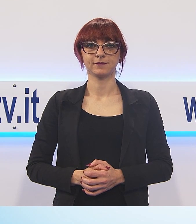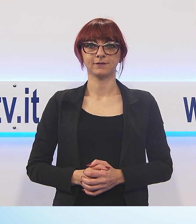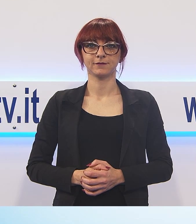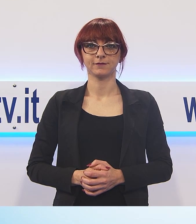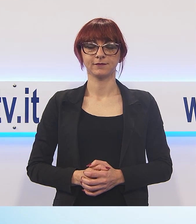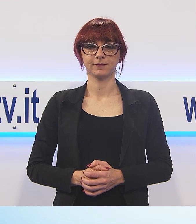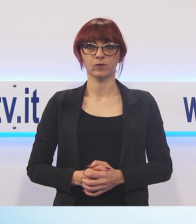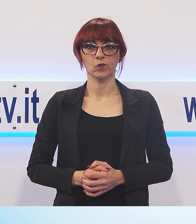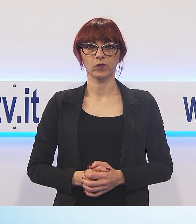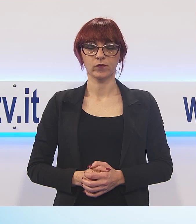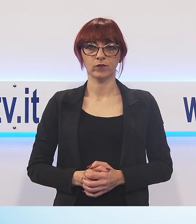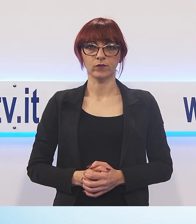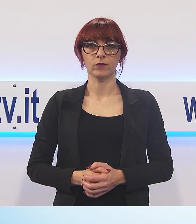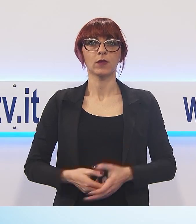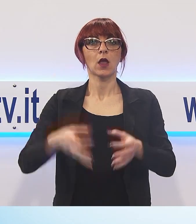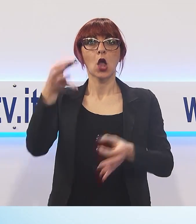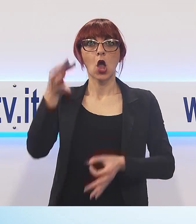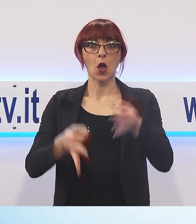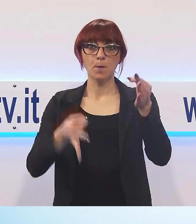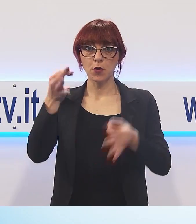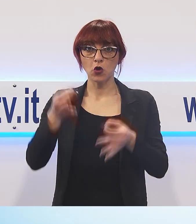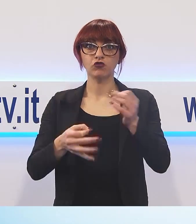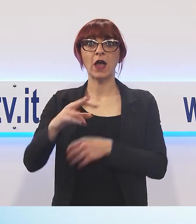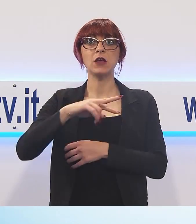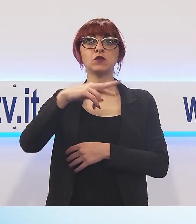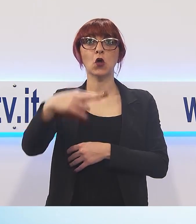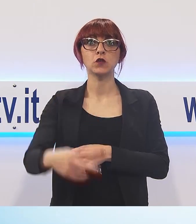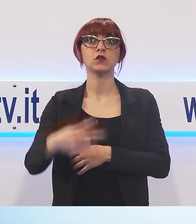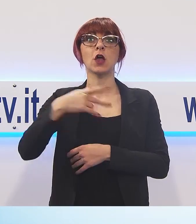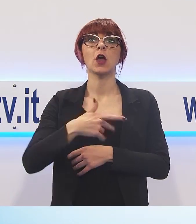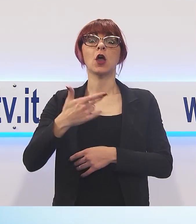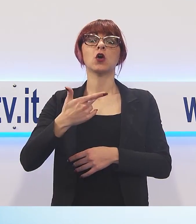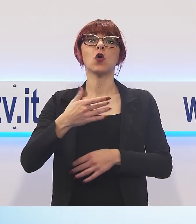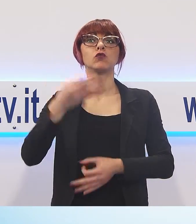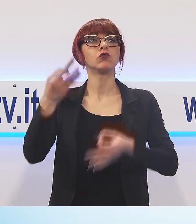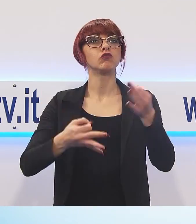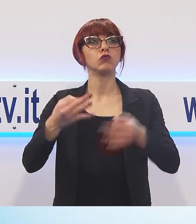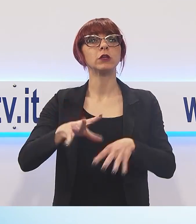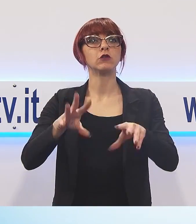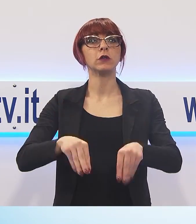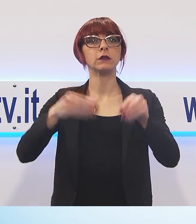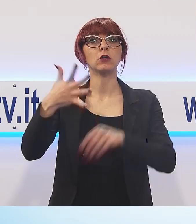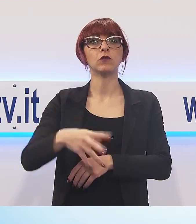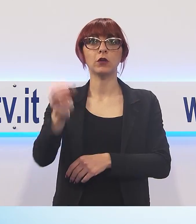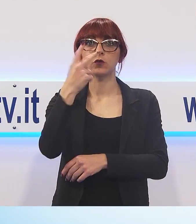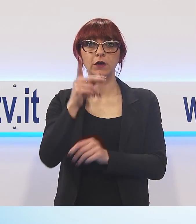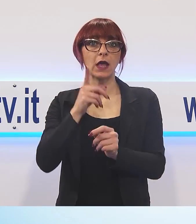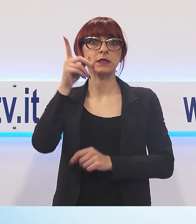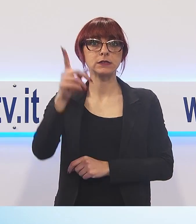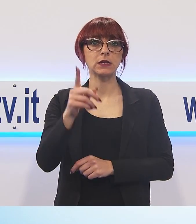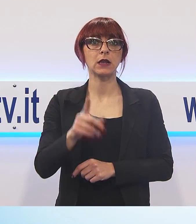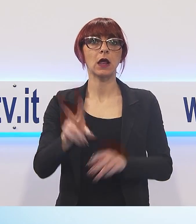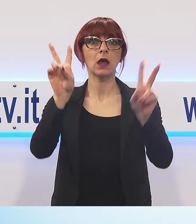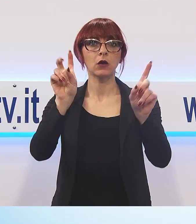Il processo d'appello per la strage di Via Regi ha iniziato a Firenze il secondo grado di giudizio del procedimento per la strage alla stazione